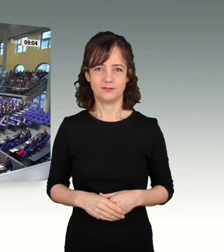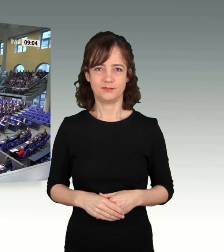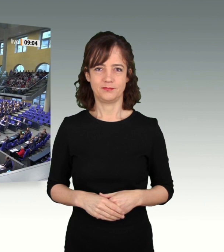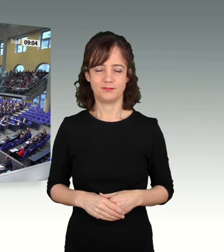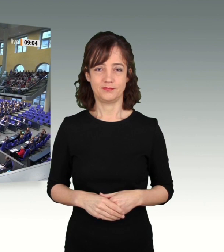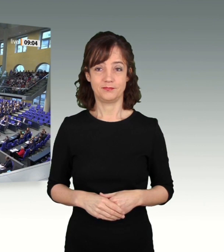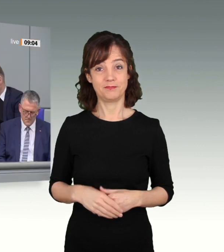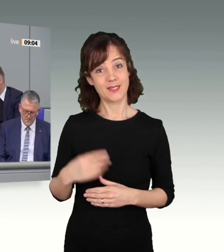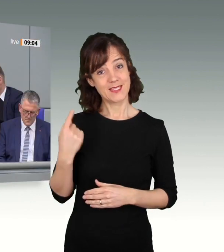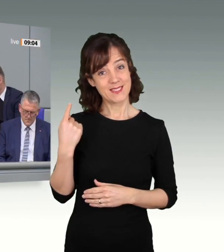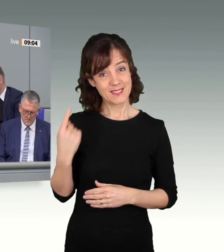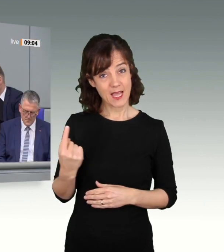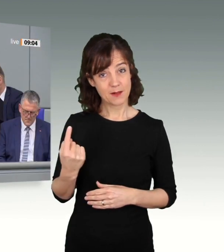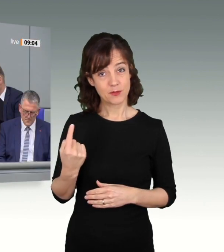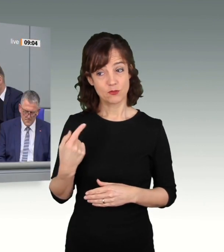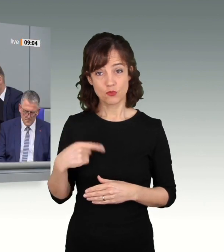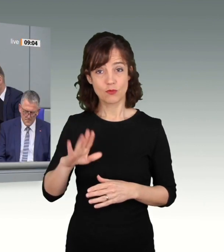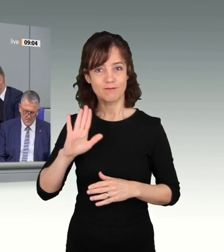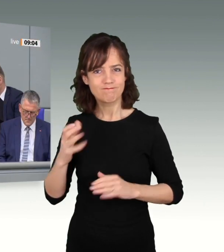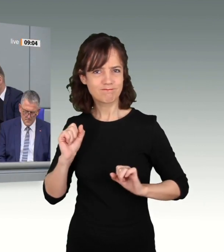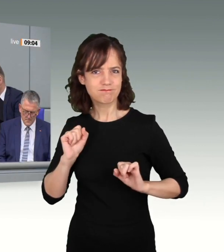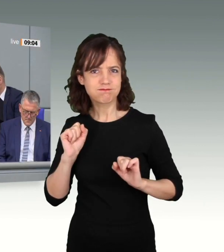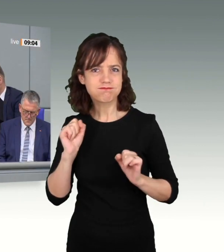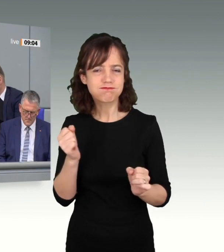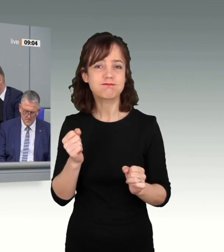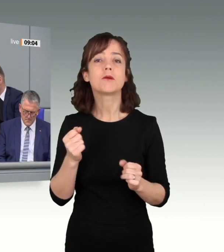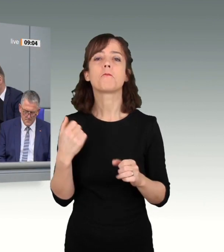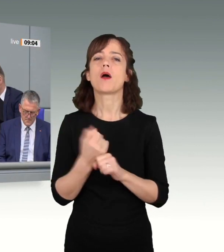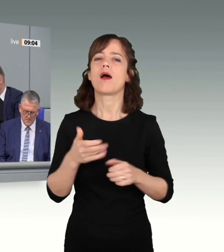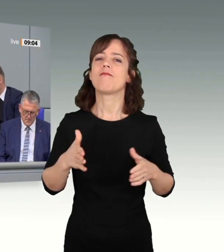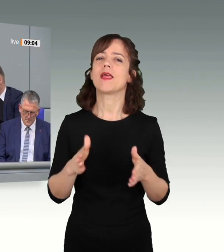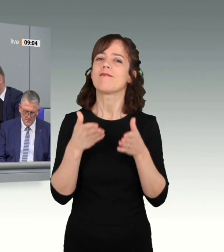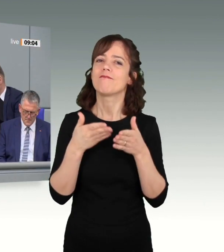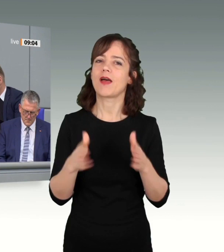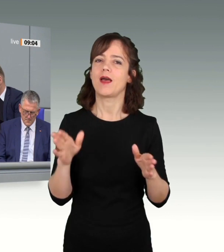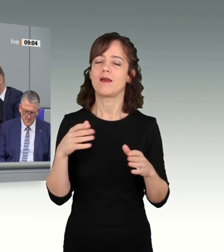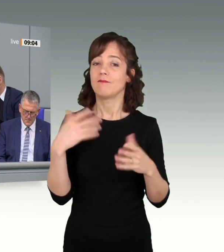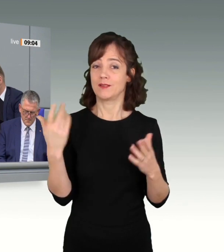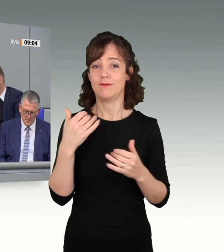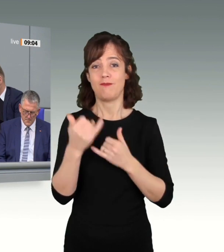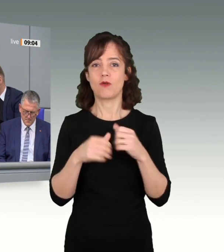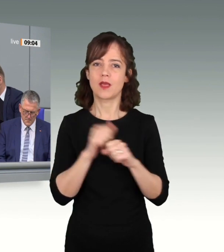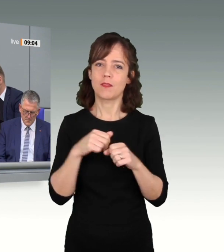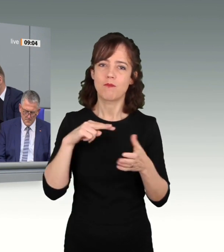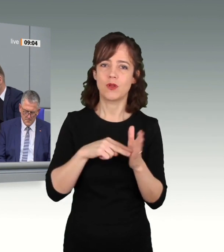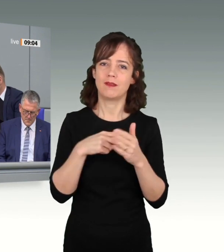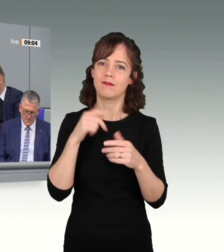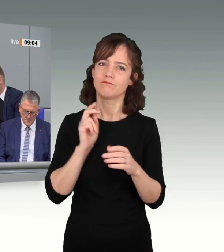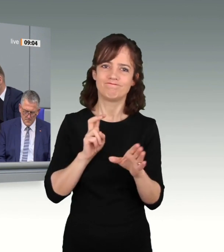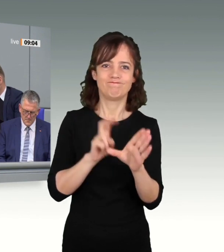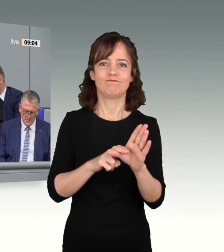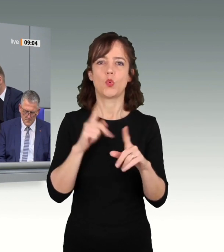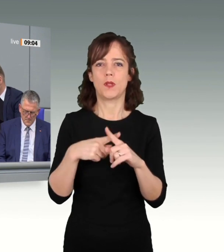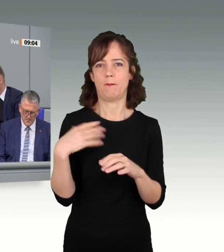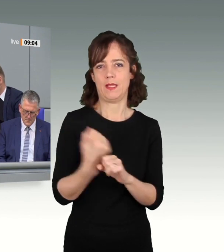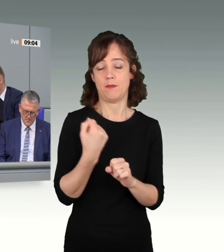Sie ebnete Frauen den Weg in die Politik und in der Politik. Annemarie Renger nutzte